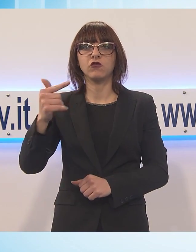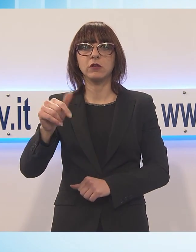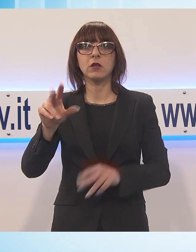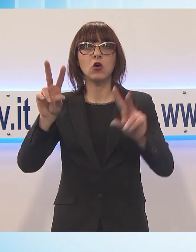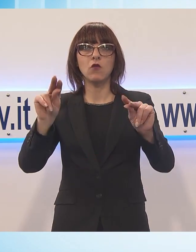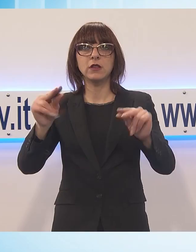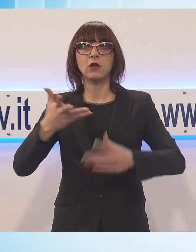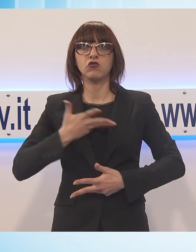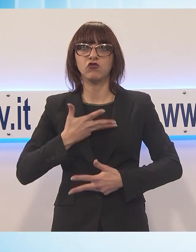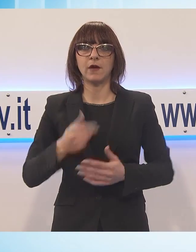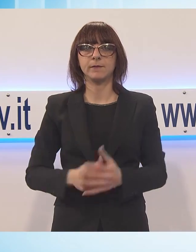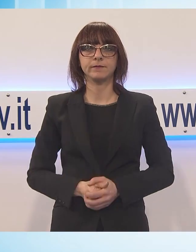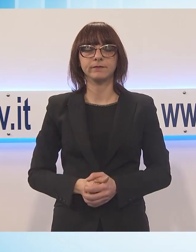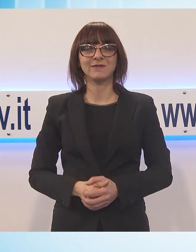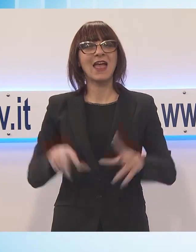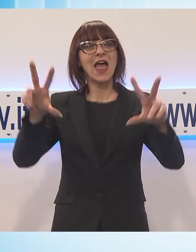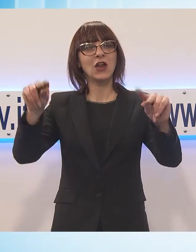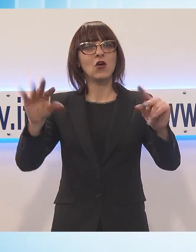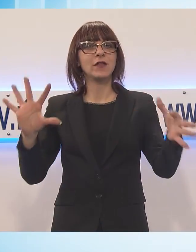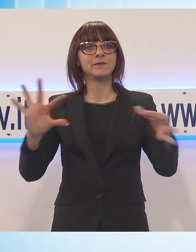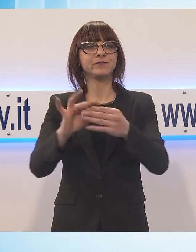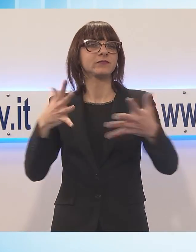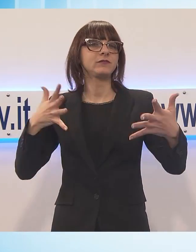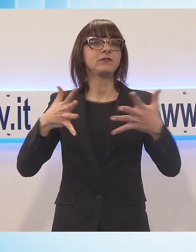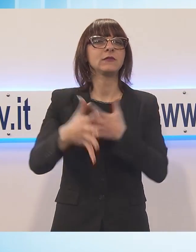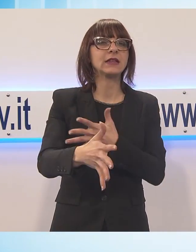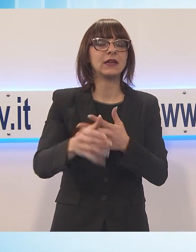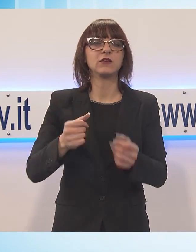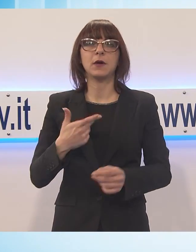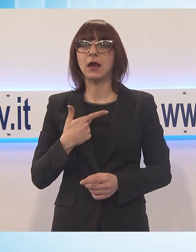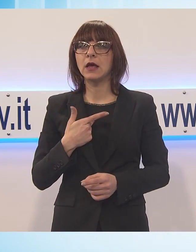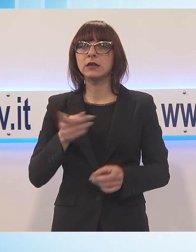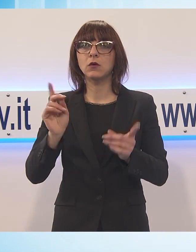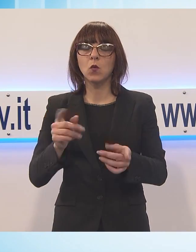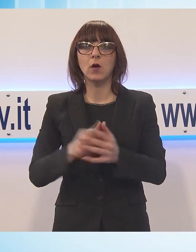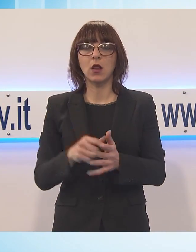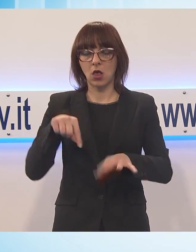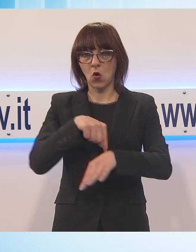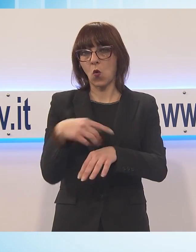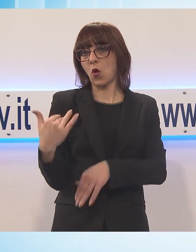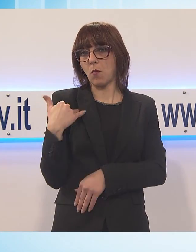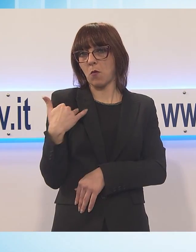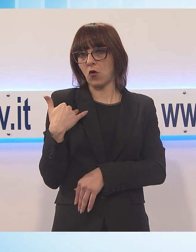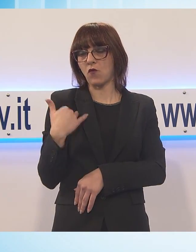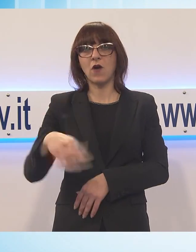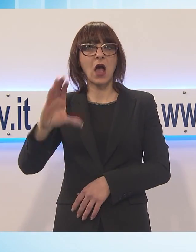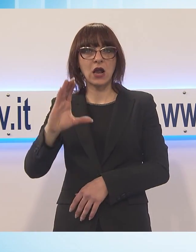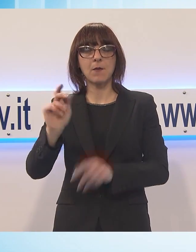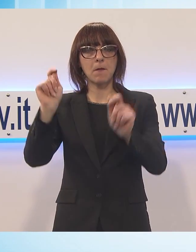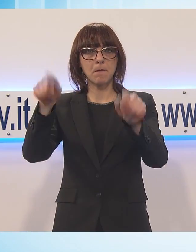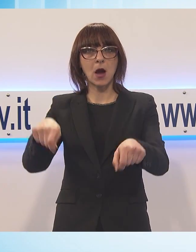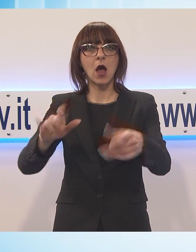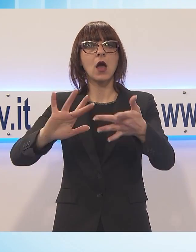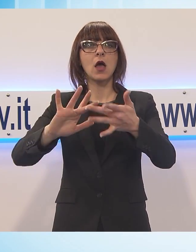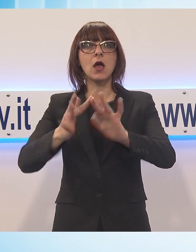Novità sotto il segno della trasparenza per tutte le utenze domestiche e non domestiche. Da poche ore è infatti attivo a Capannori il portale del